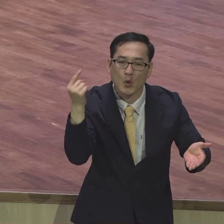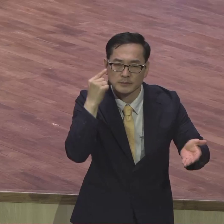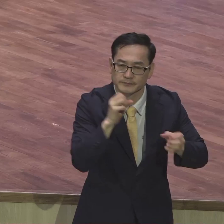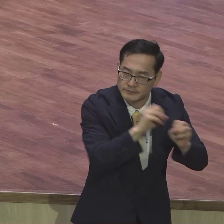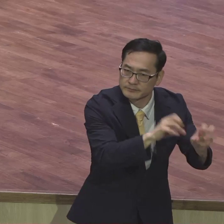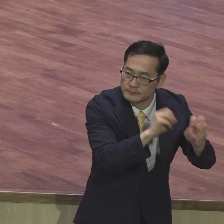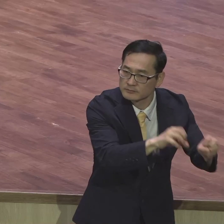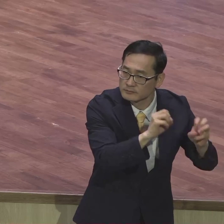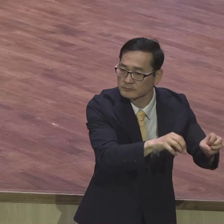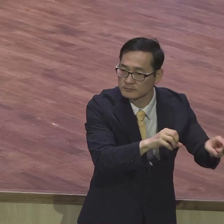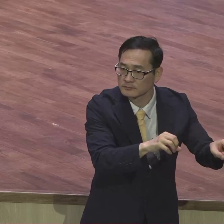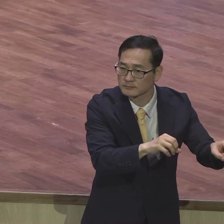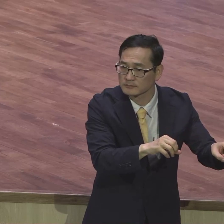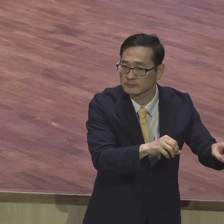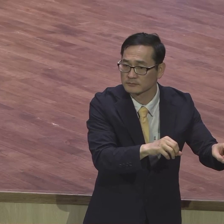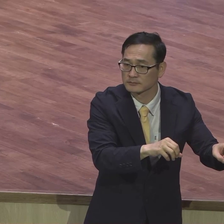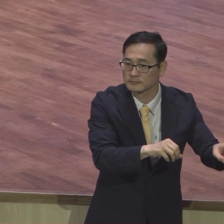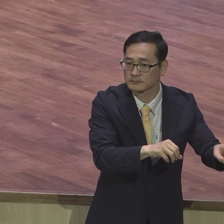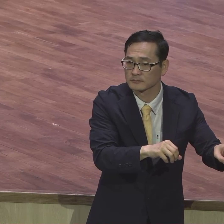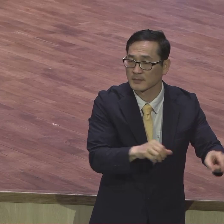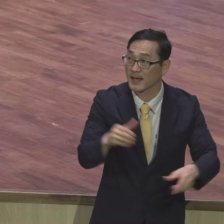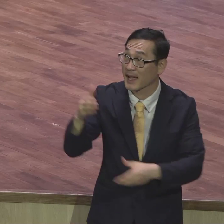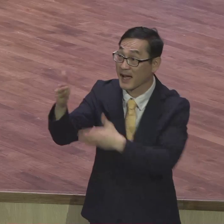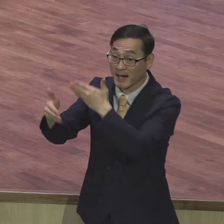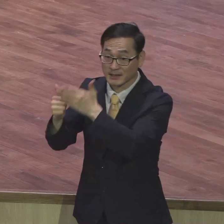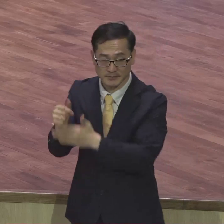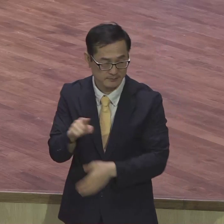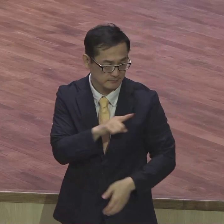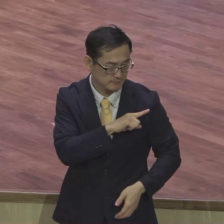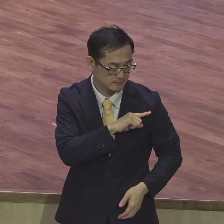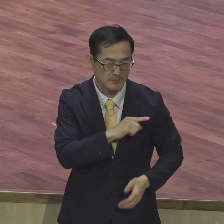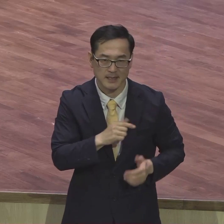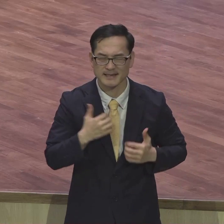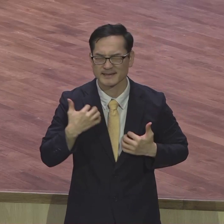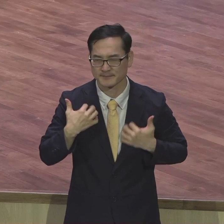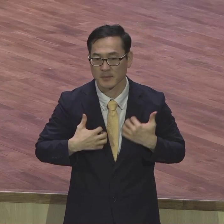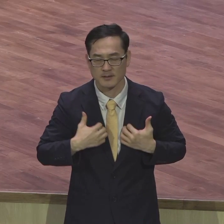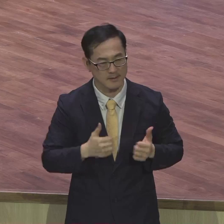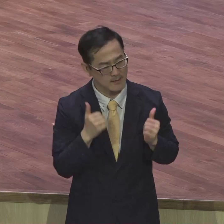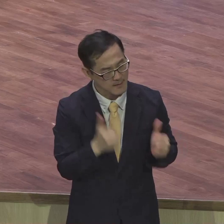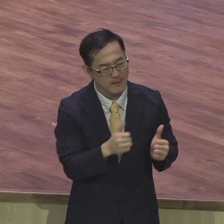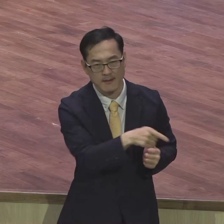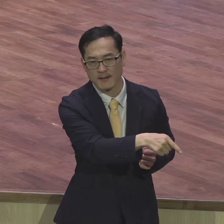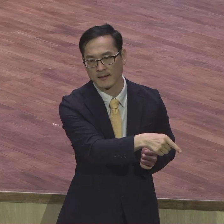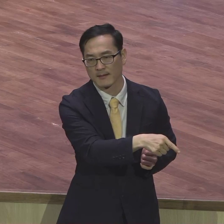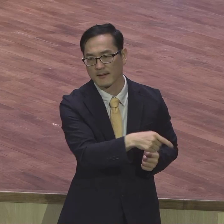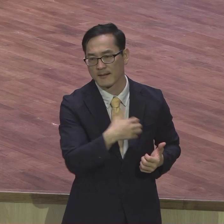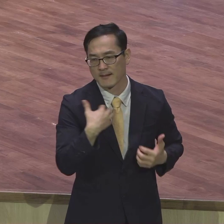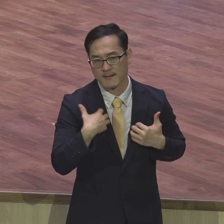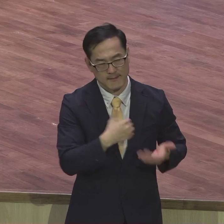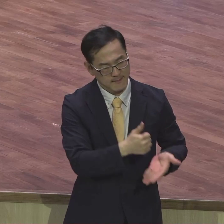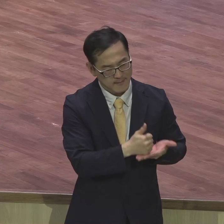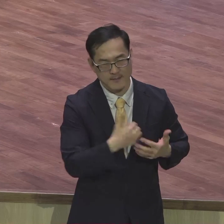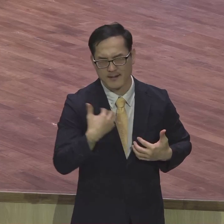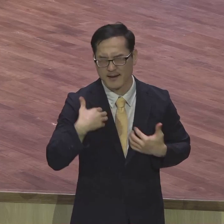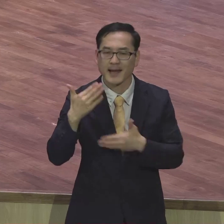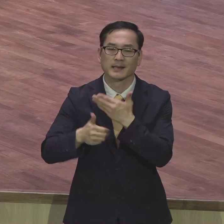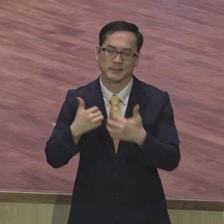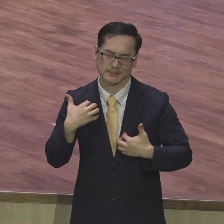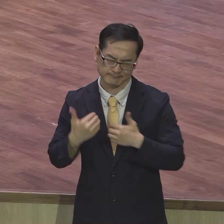그것이 가장 최고의 예배라고요. 아멘. 하나님이 가장